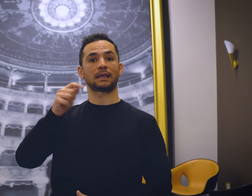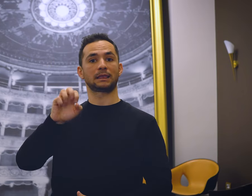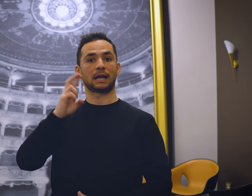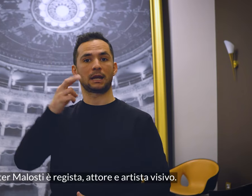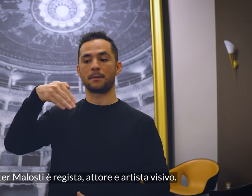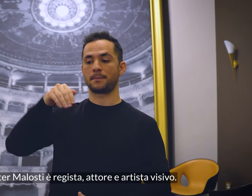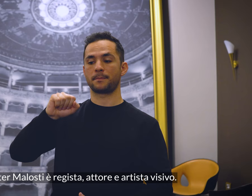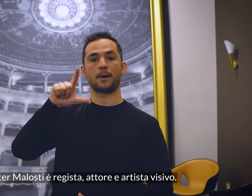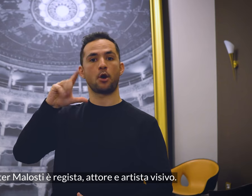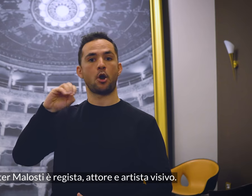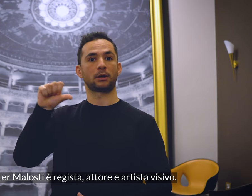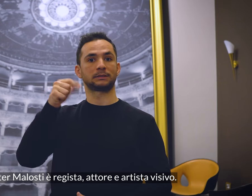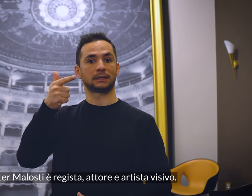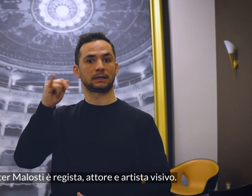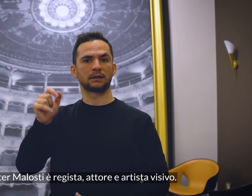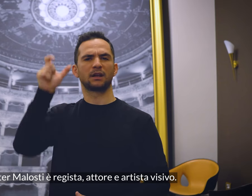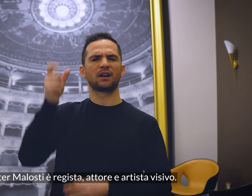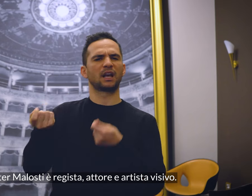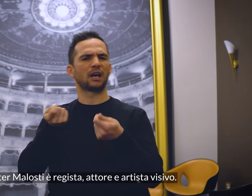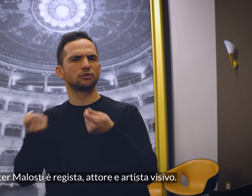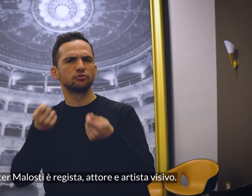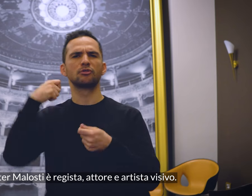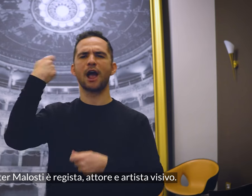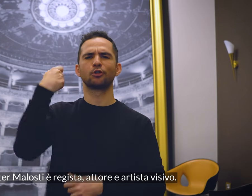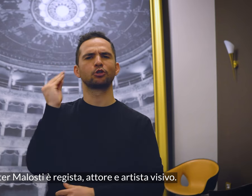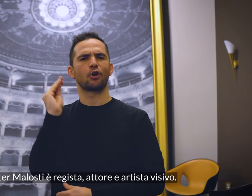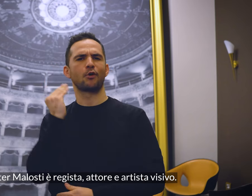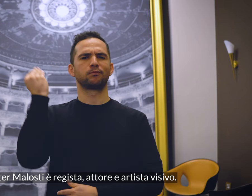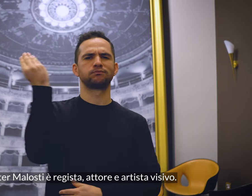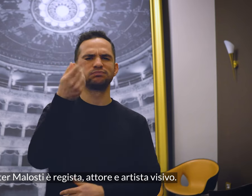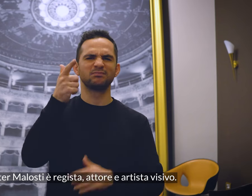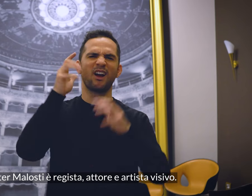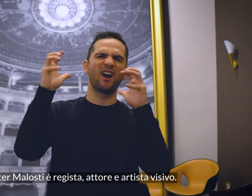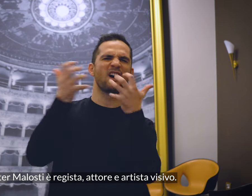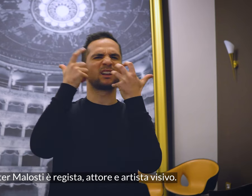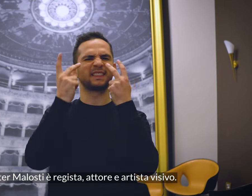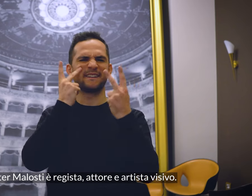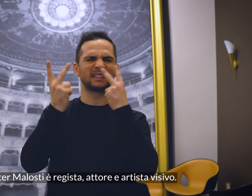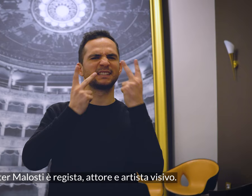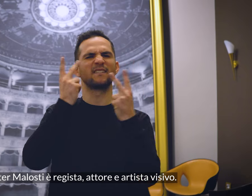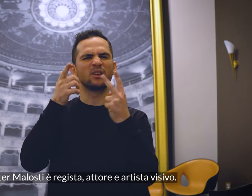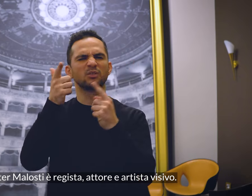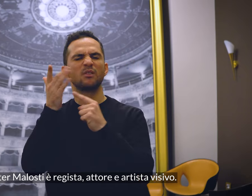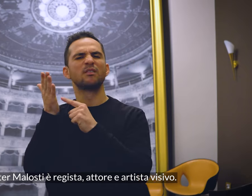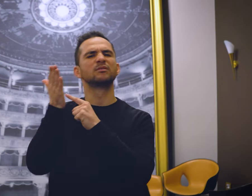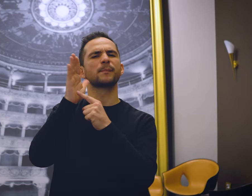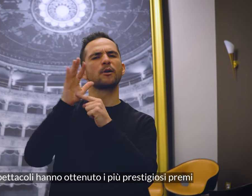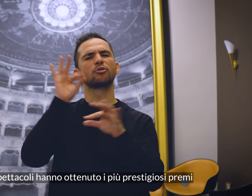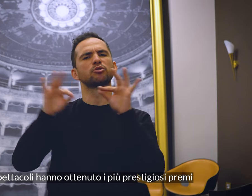Walter Malosti è regista, attore e artista visivo. I suoi